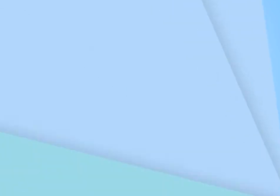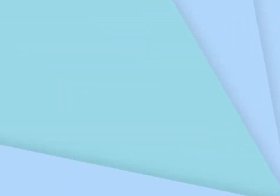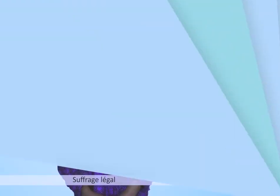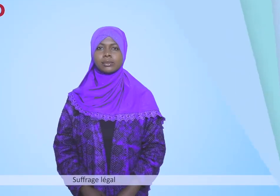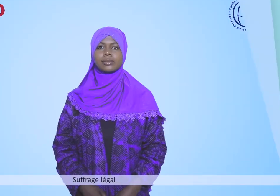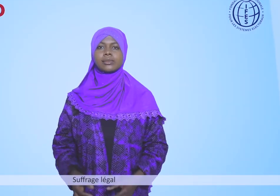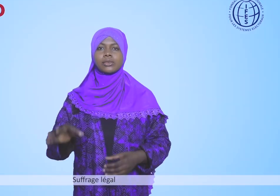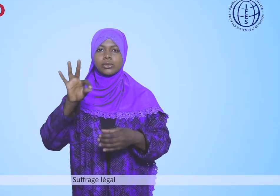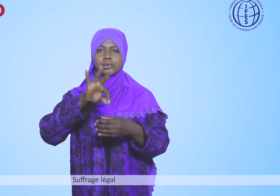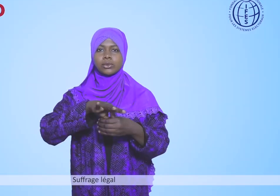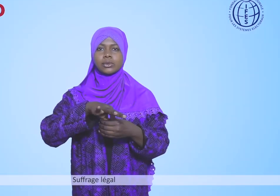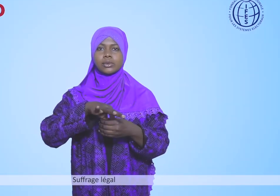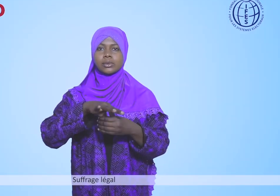Suffrage légal